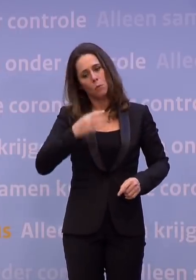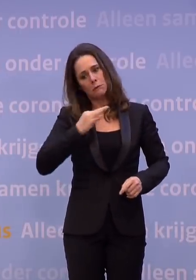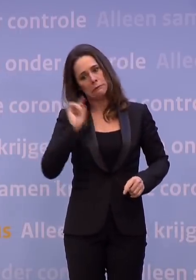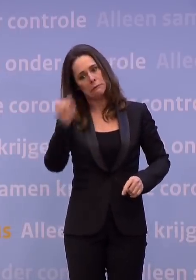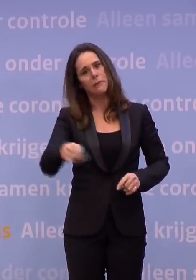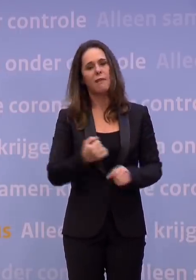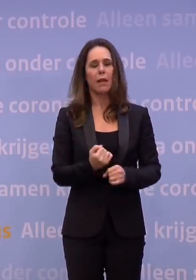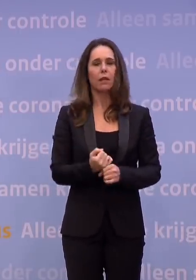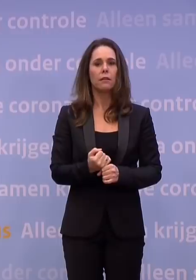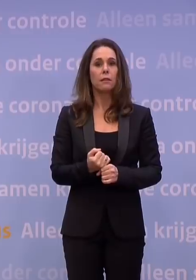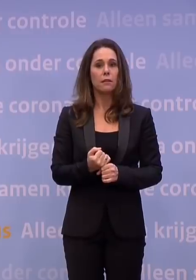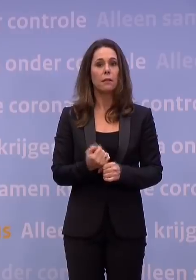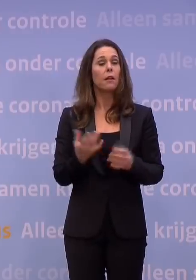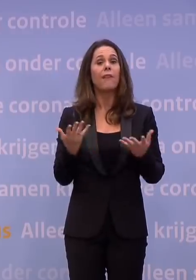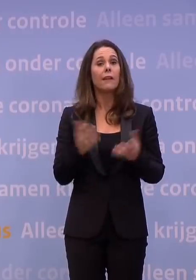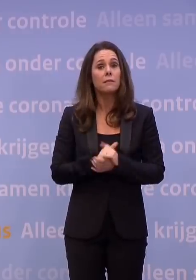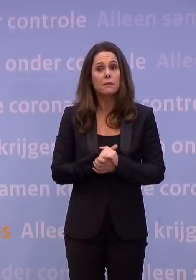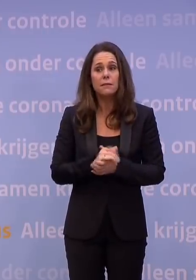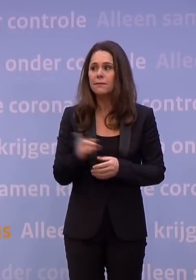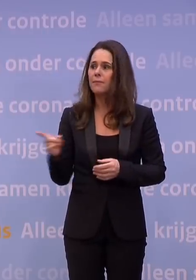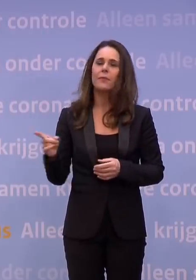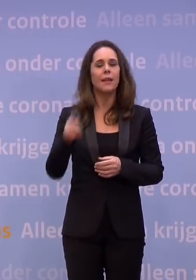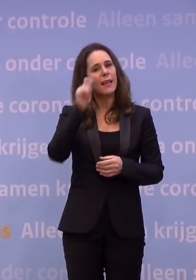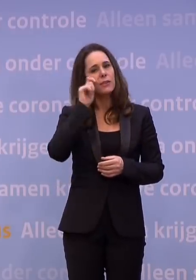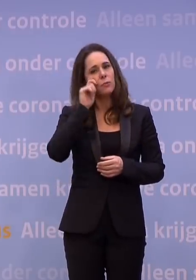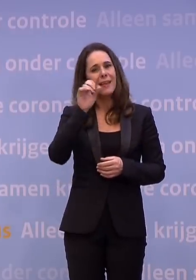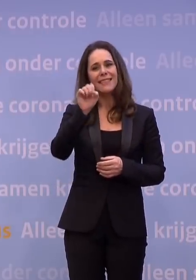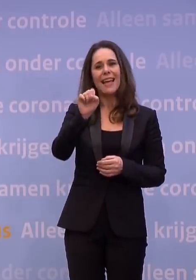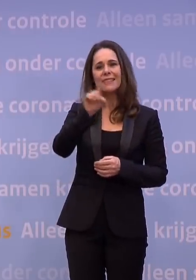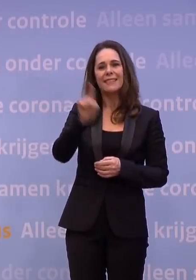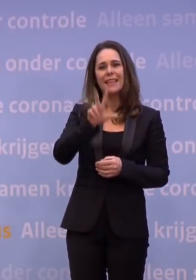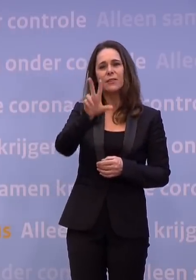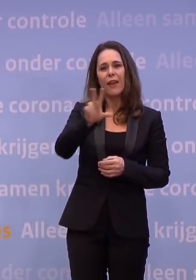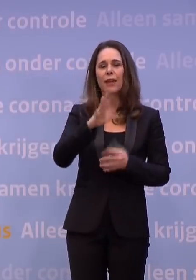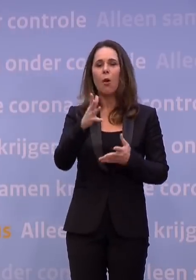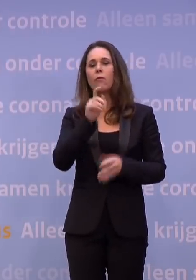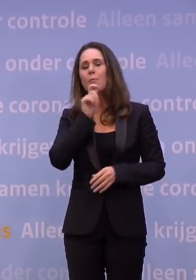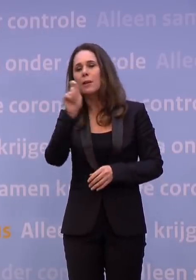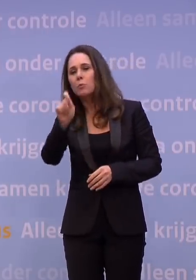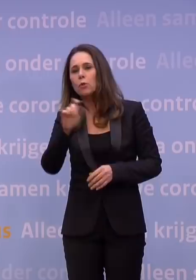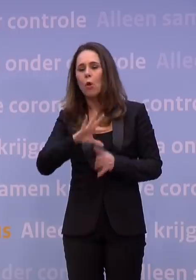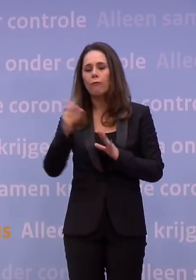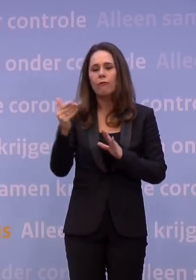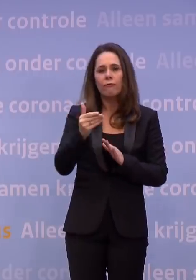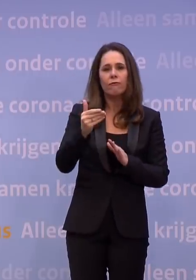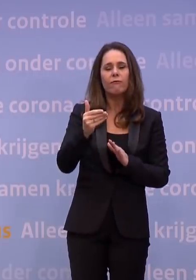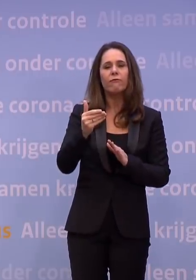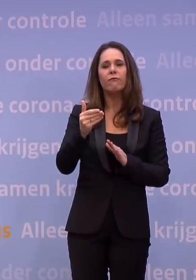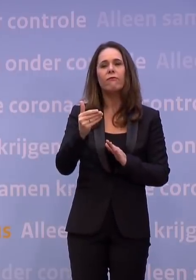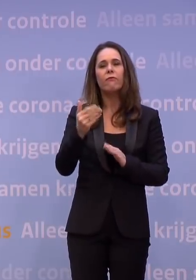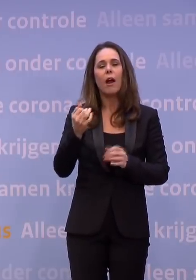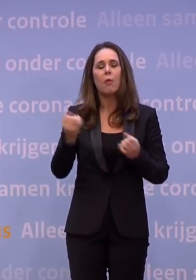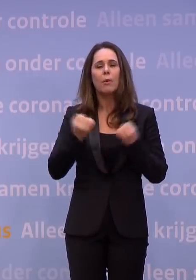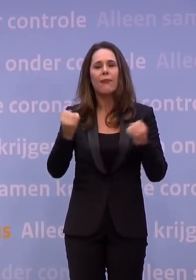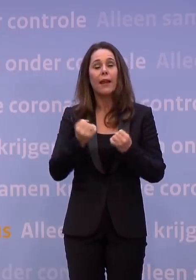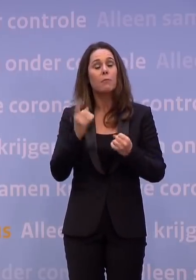Absoluut. En dat kunnen ze doen bij... Inspectie SZW of bij de meldpunten of bij de vakbeweging, maar dat kunnen ze doen en er wordt dan opvolging